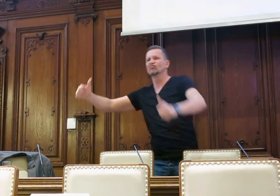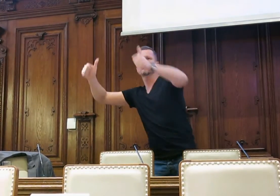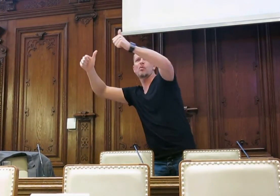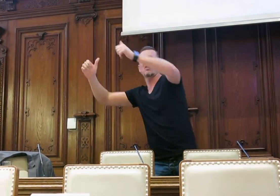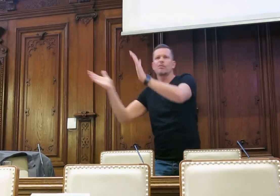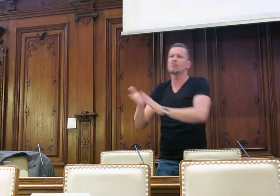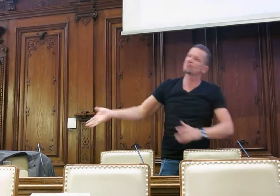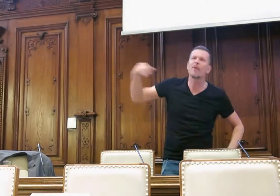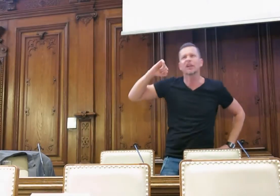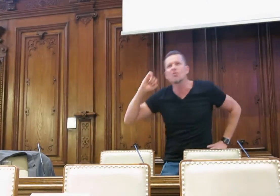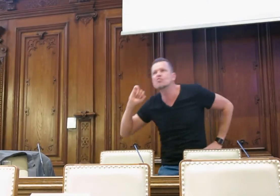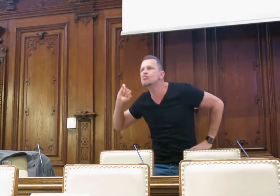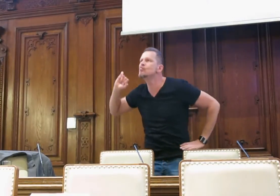Er Platte move.